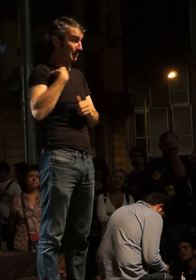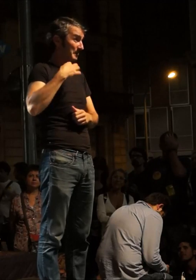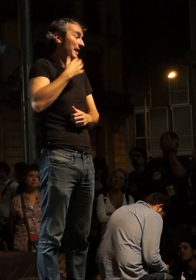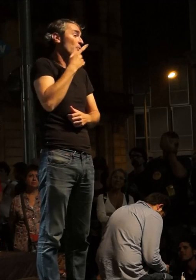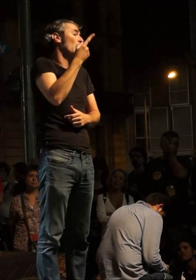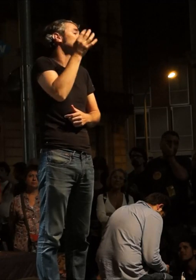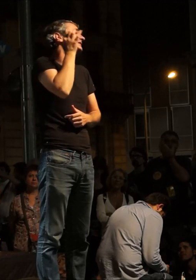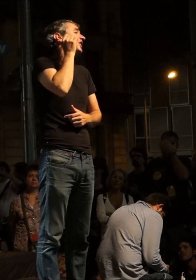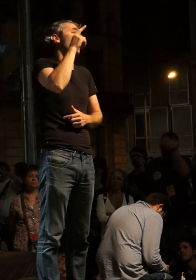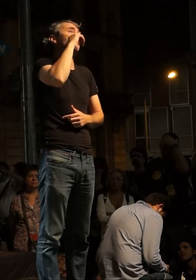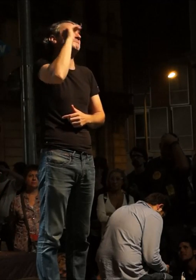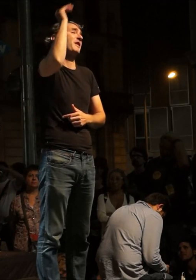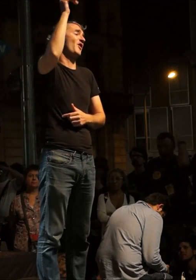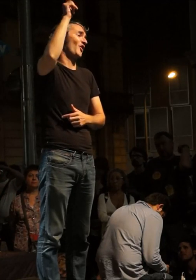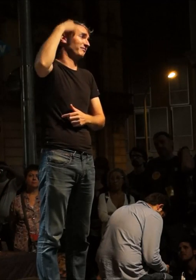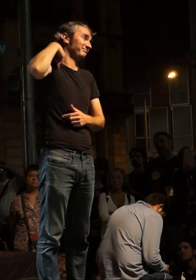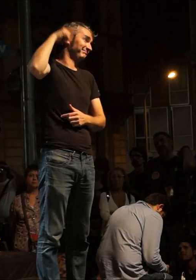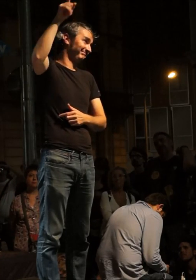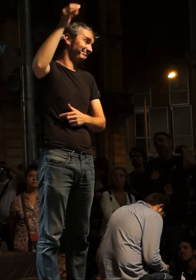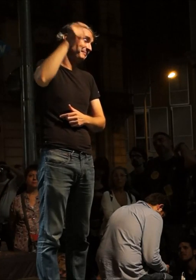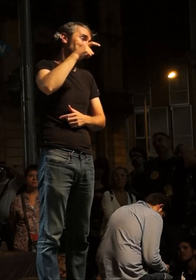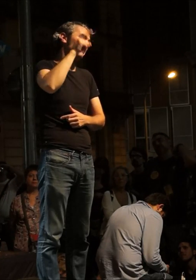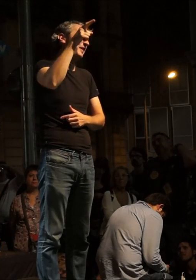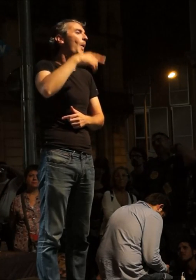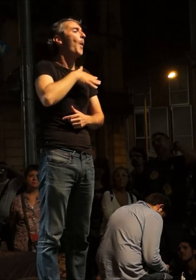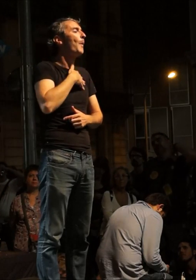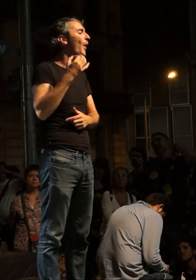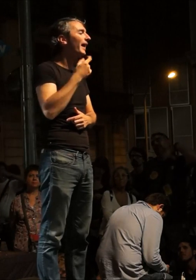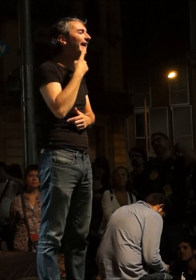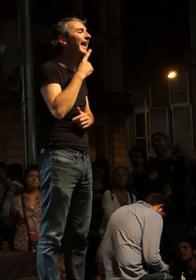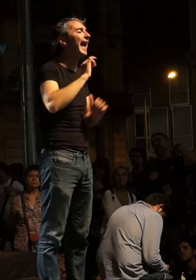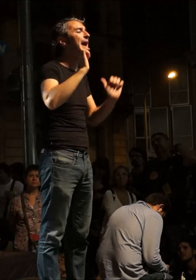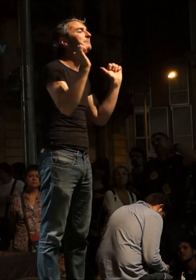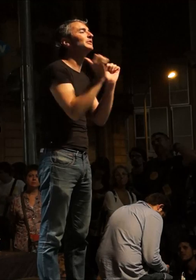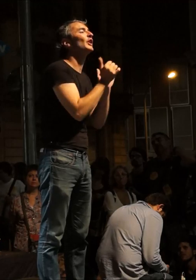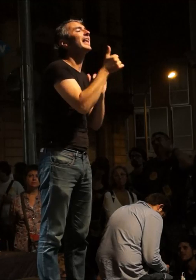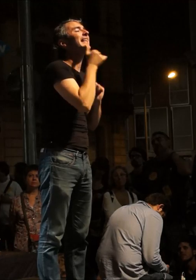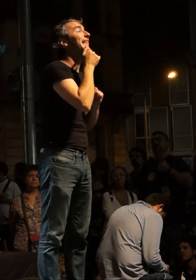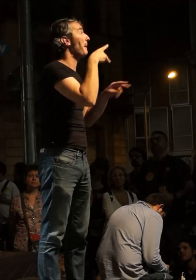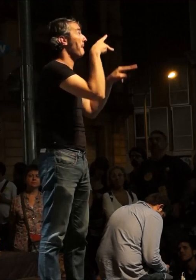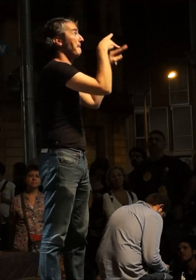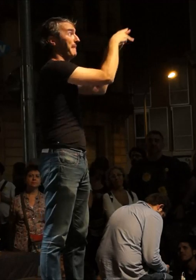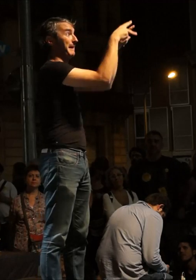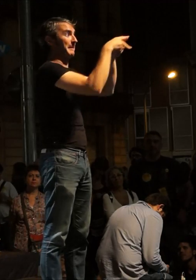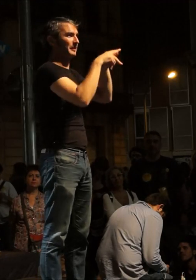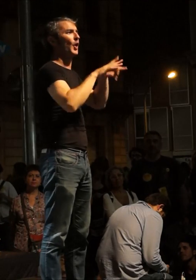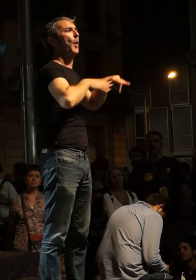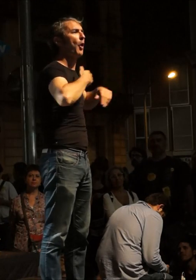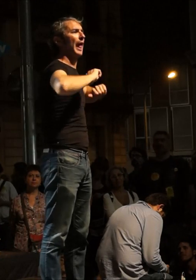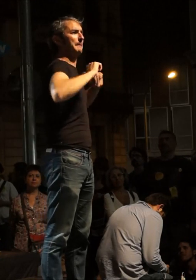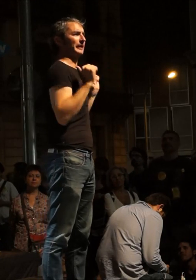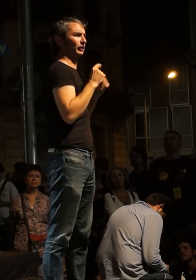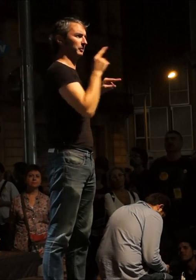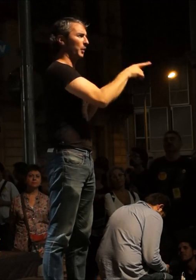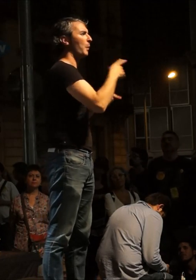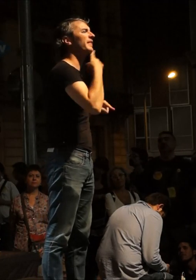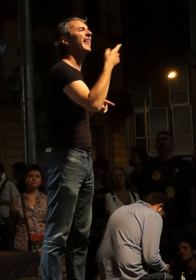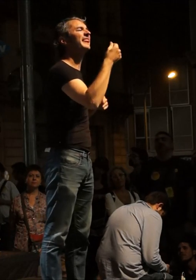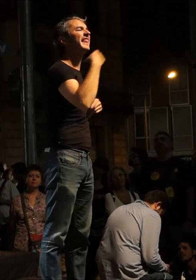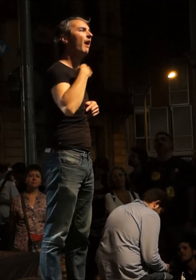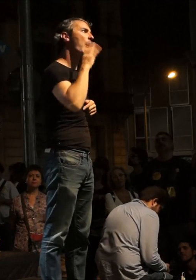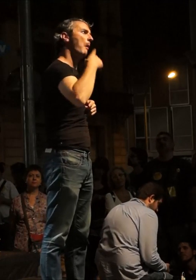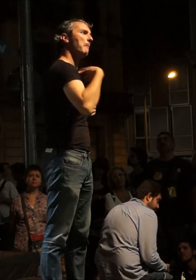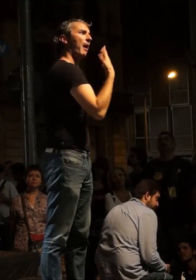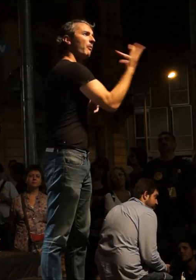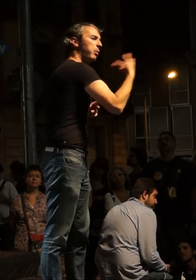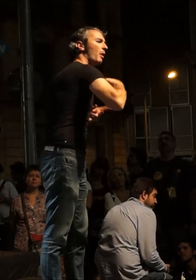senyora Gran del Tercer Segona vol veure tancats en la presó els banquers i vol que tornen els diners del rescat que la senyora Gran